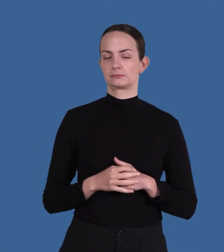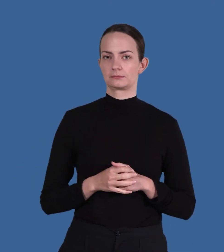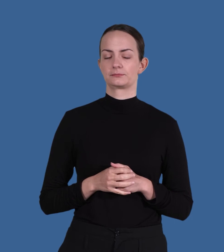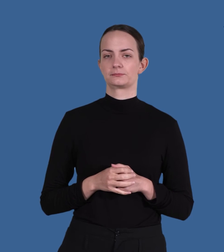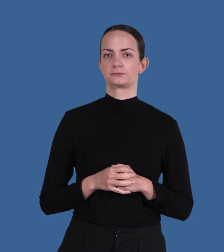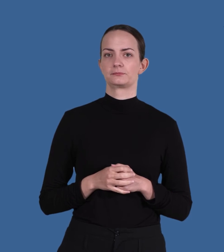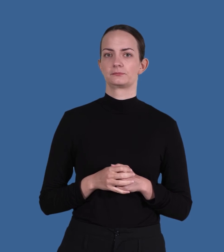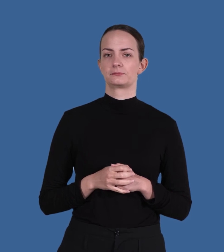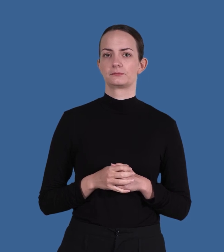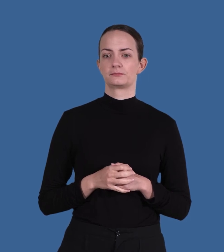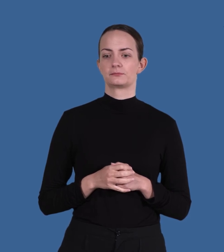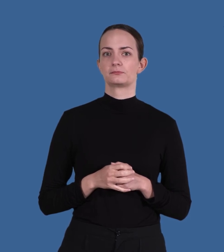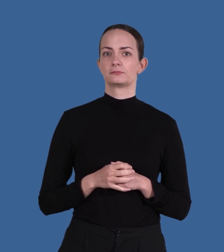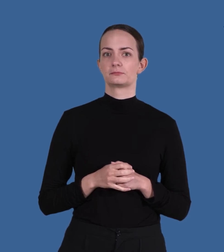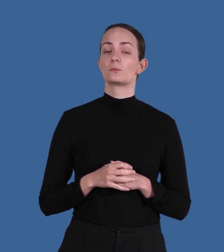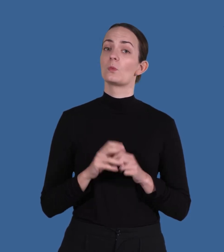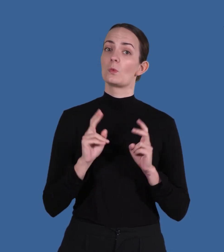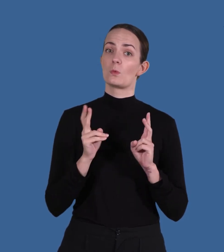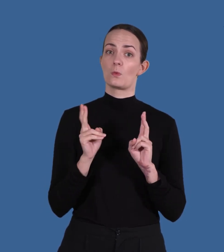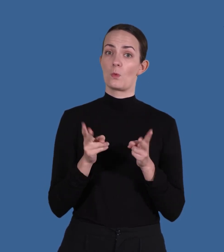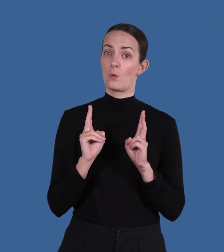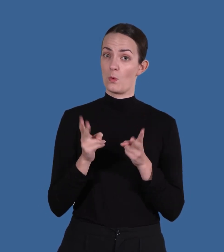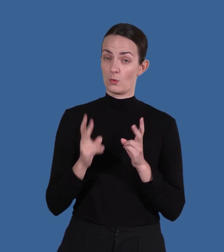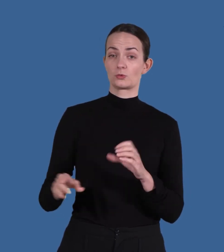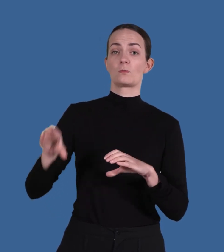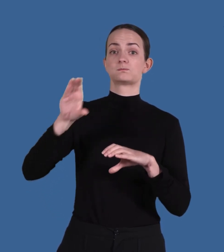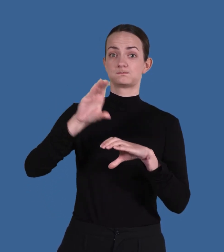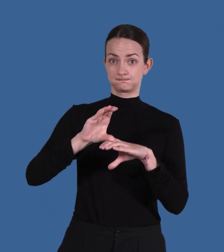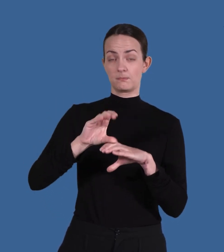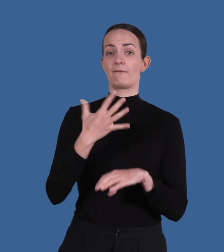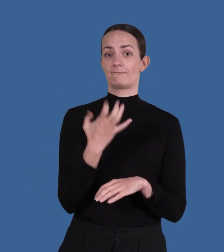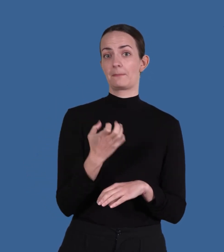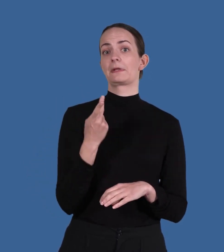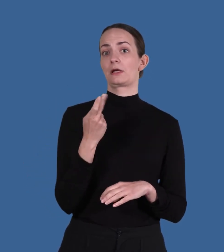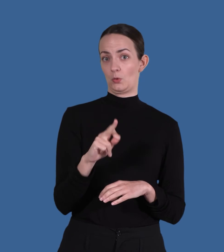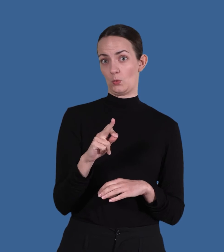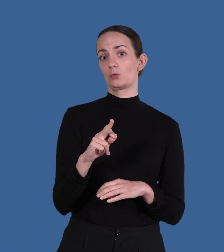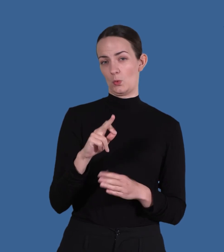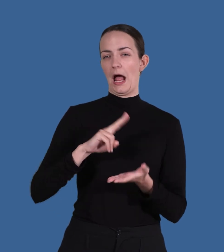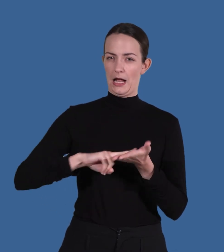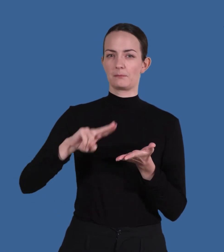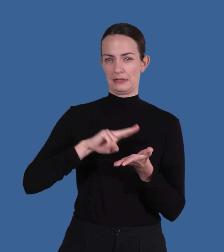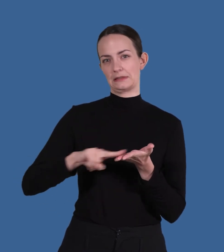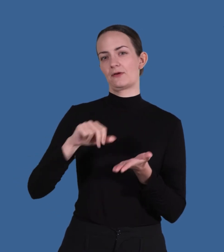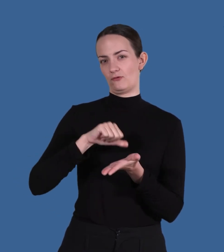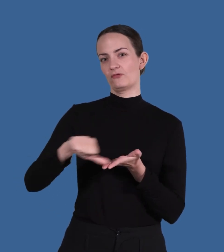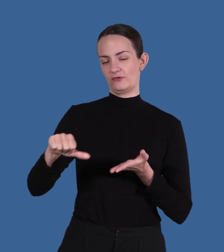Avgiften är 200 kronor Det tillkommer också en administrativ avgift på 50